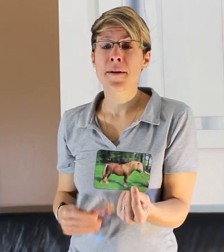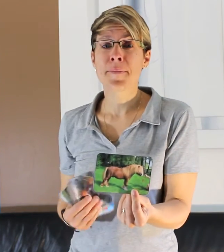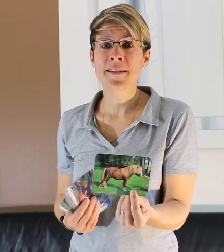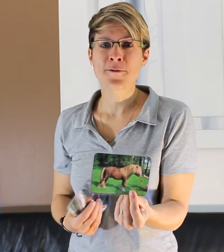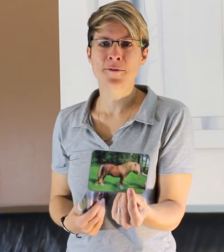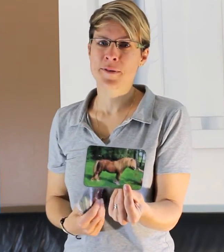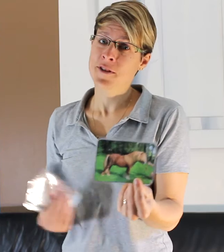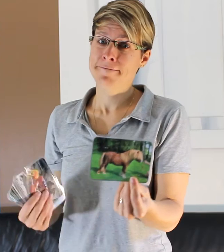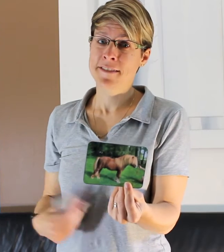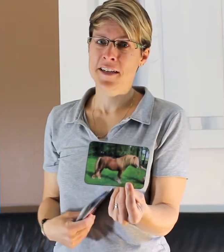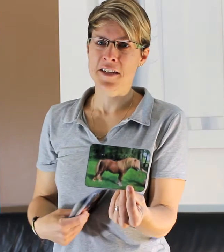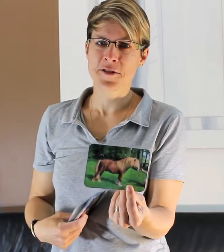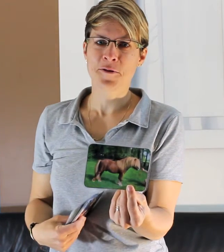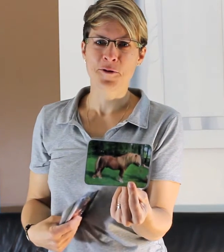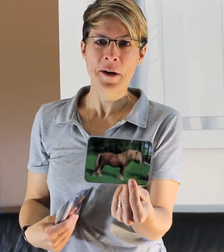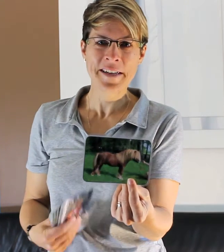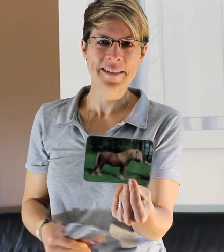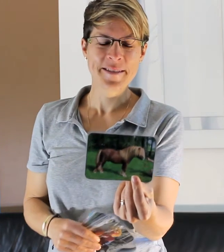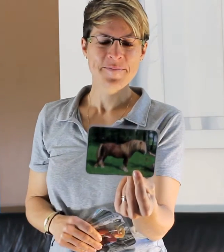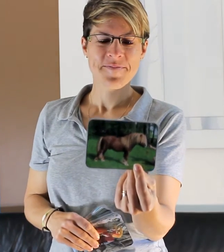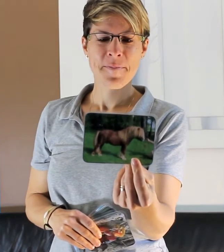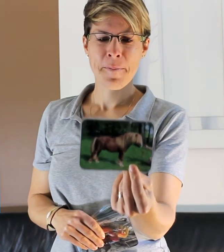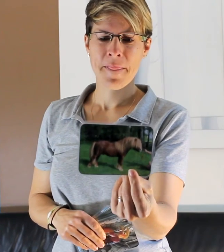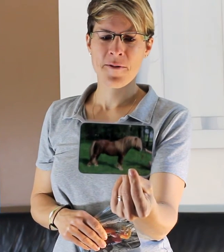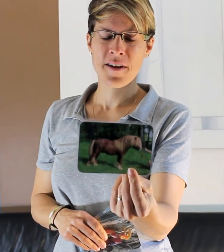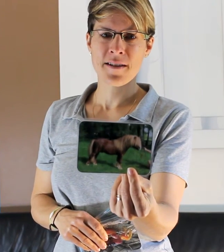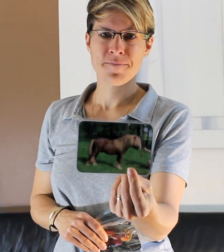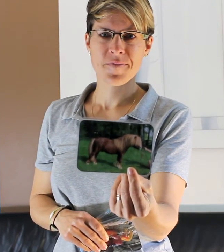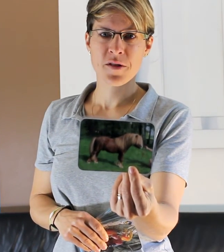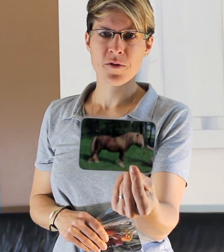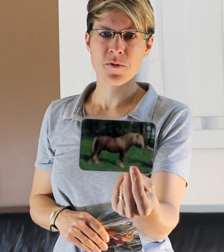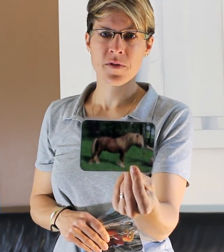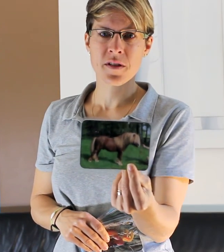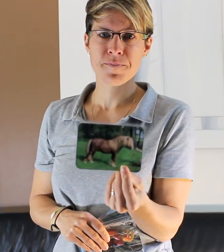Pardon, excusez-moi. Les allergies sont venues. Donc, là, la chanson,'est...